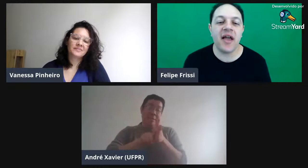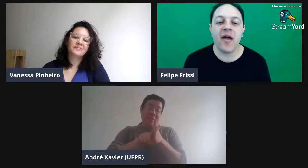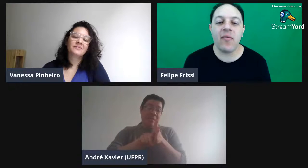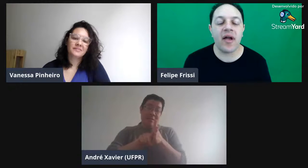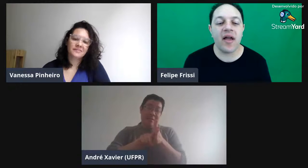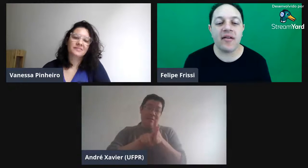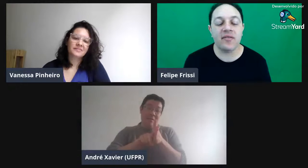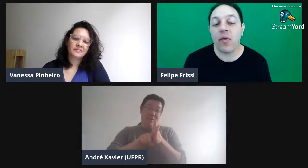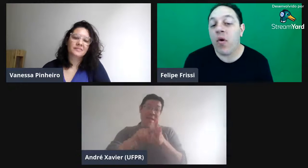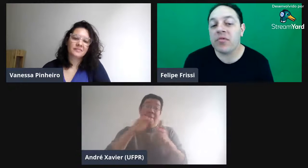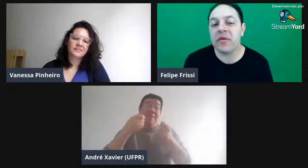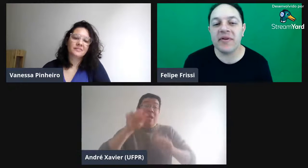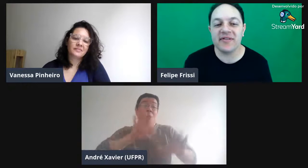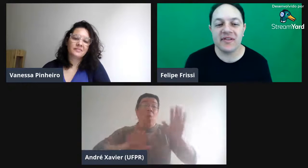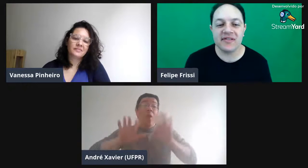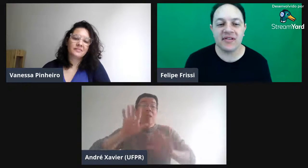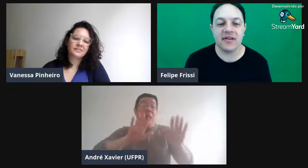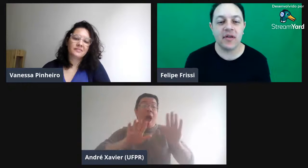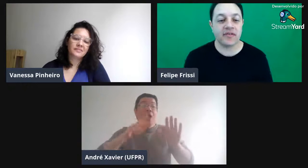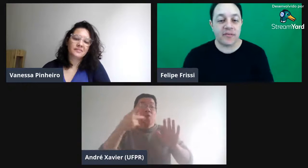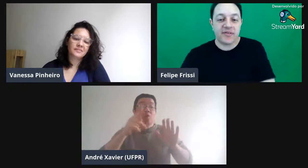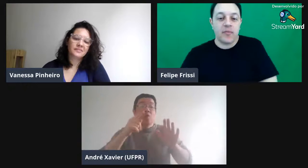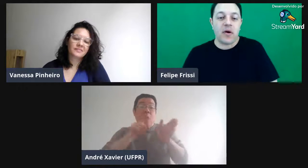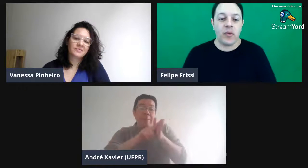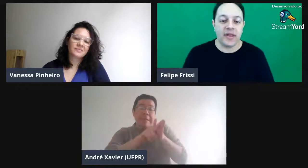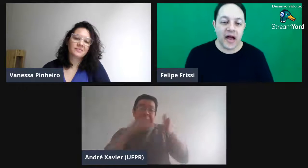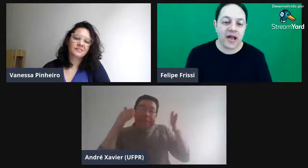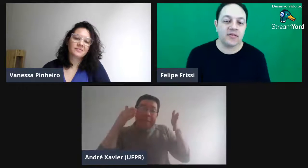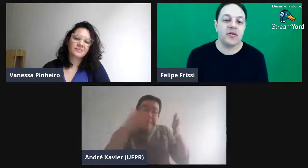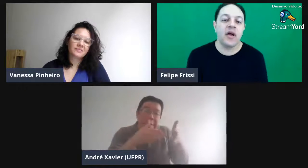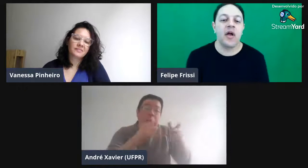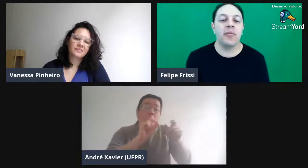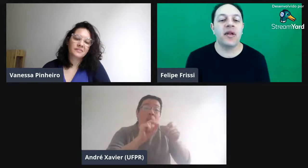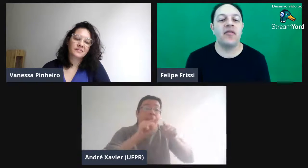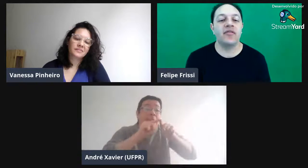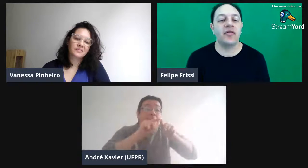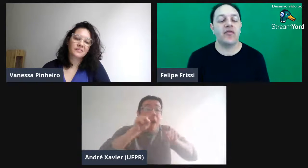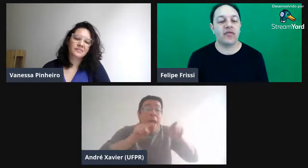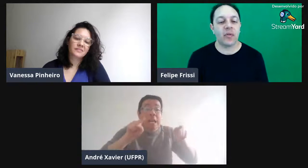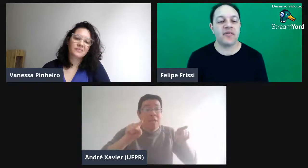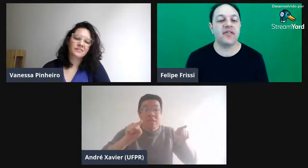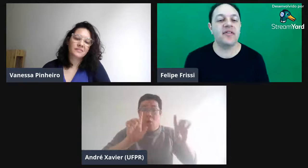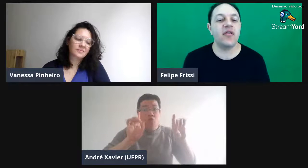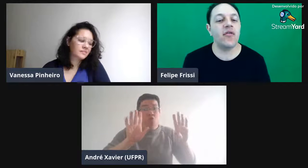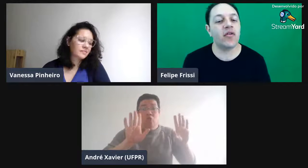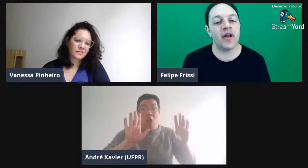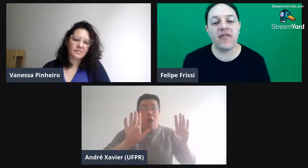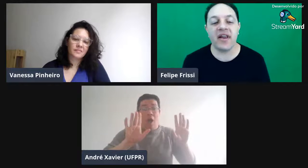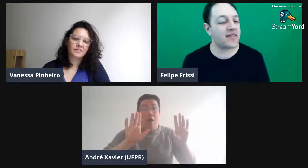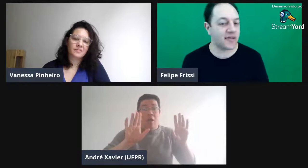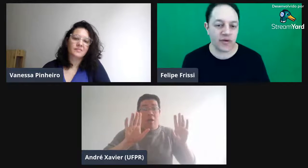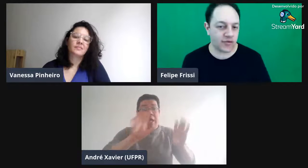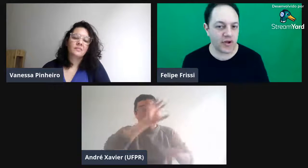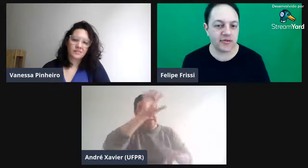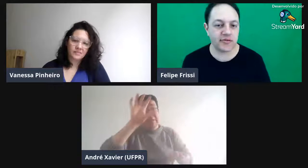é uma outra pesquisa. Então, você precisa tomar cuidado, porque sua pesquisa tem um foco na avaliação. É só isso.